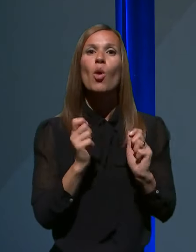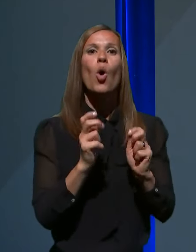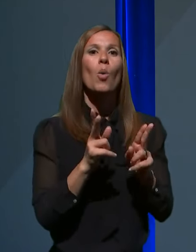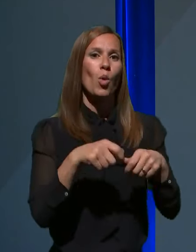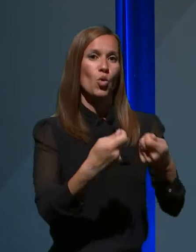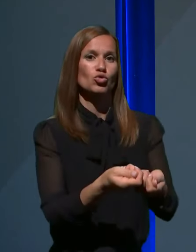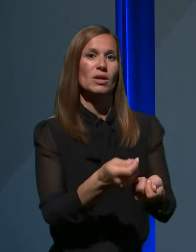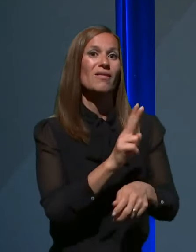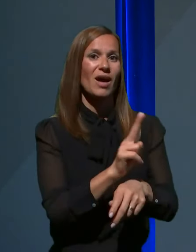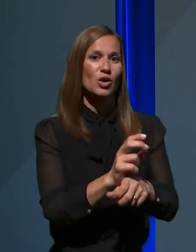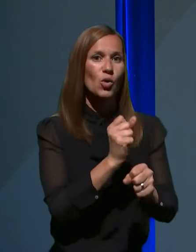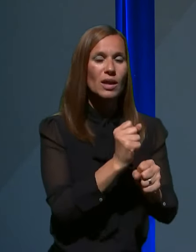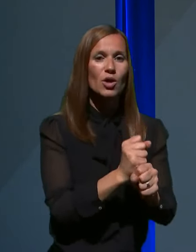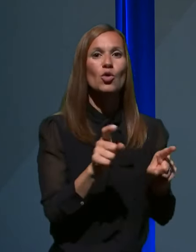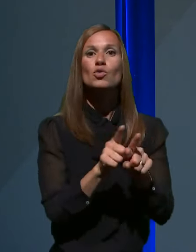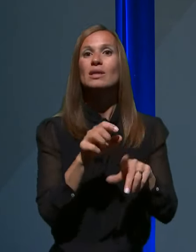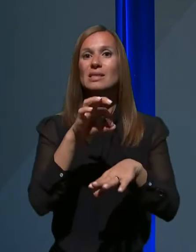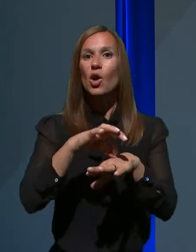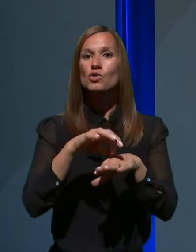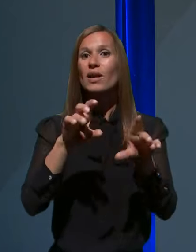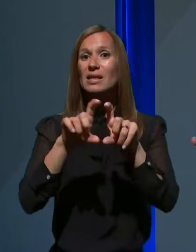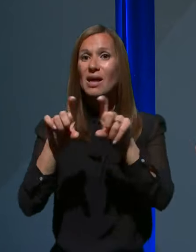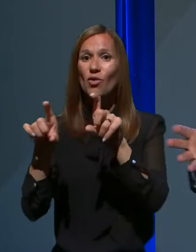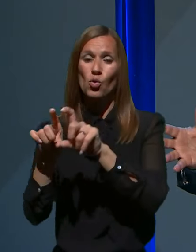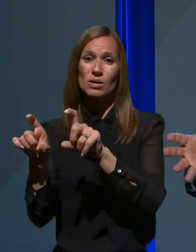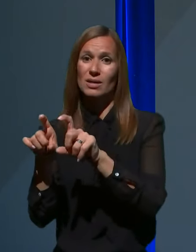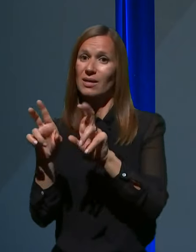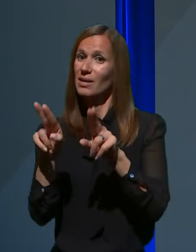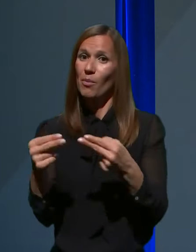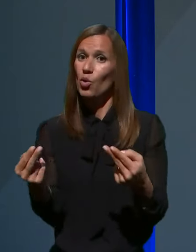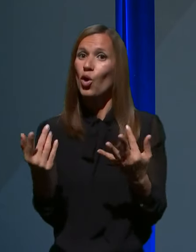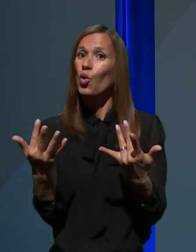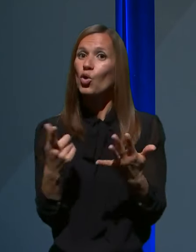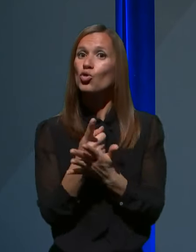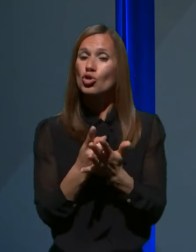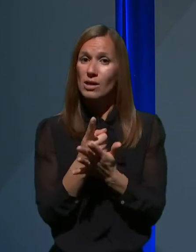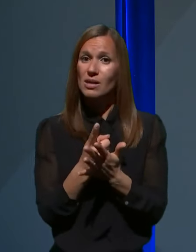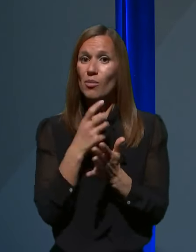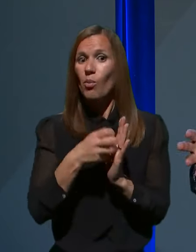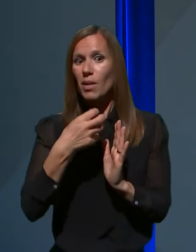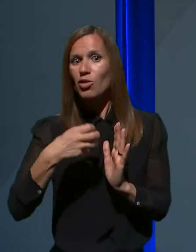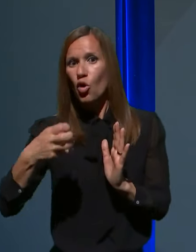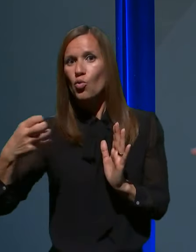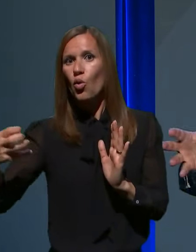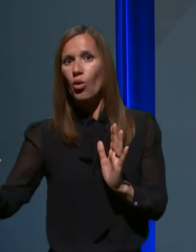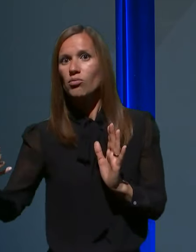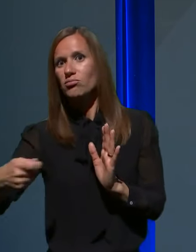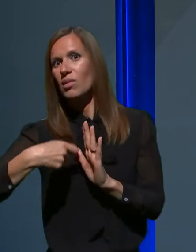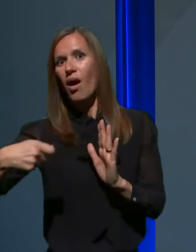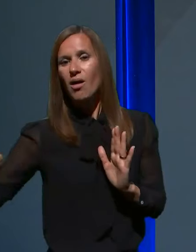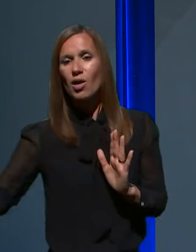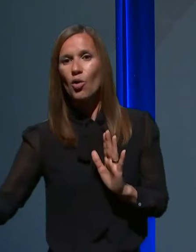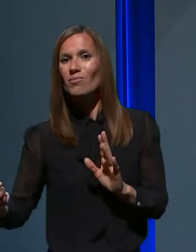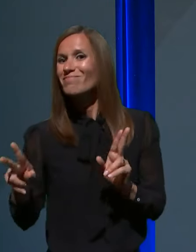sveda tudi zdravstveni zavodi ne bodo mogli, v koliko bi to obdobje trajalo predolgo, nadoknaditi vseh teh zamud,